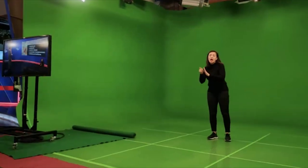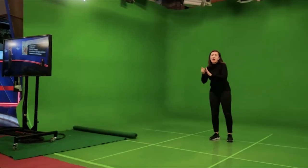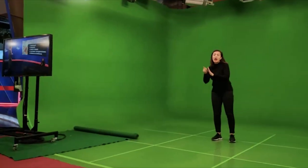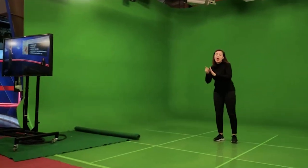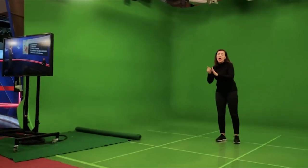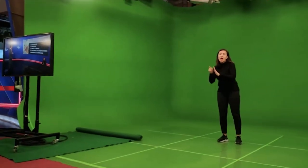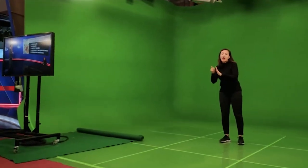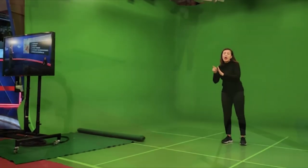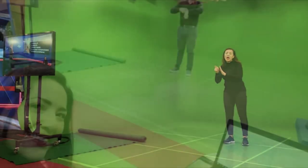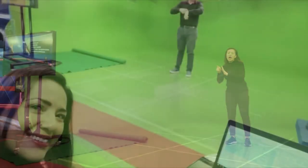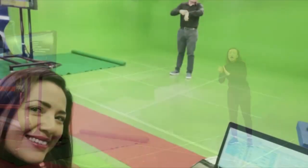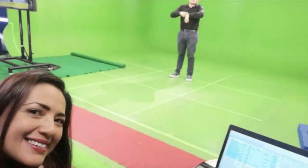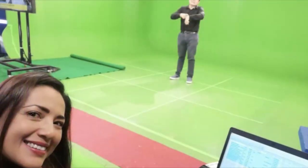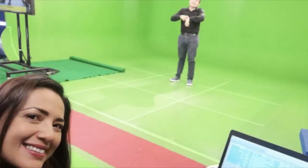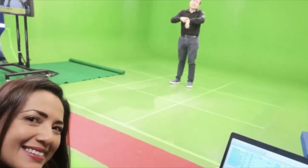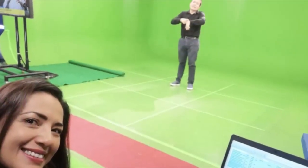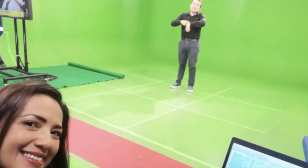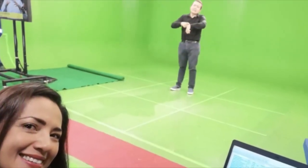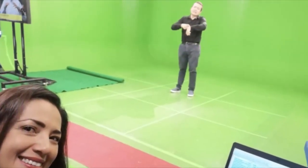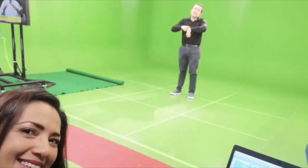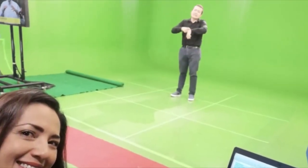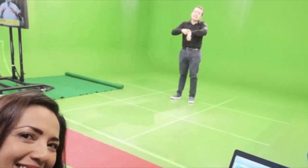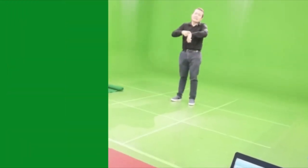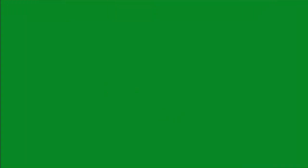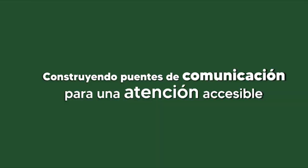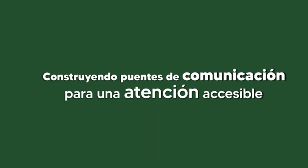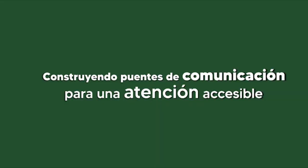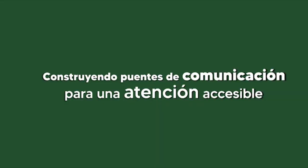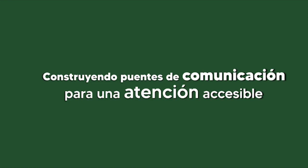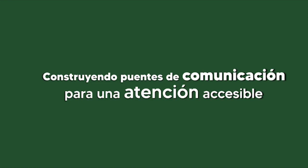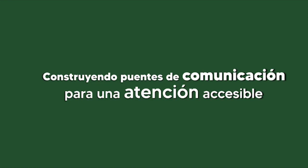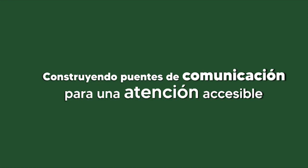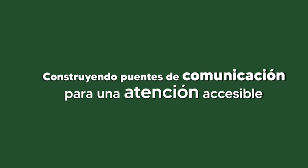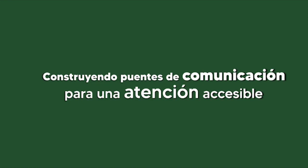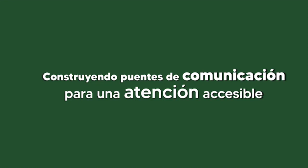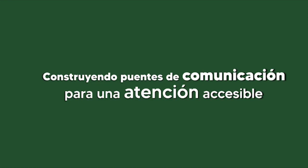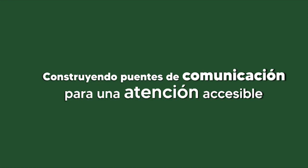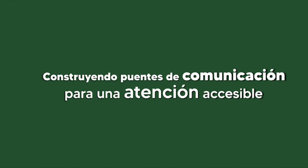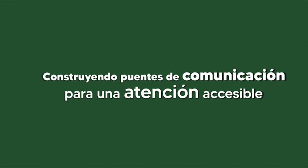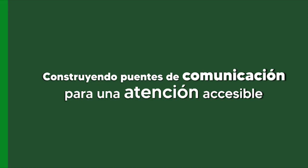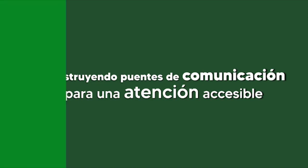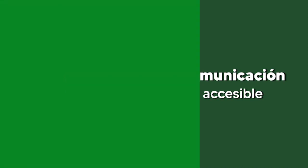Seguimos construyendo puentes de comunicación entre la población sorda y oyente para una atención accesible.